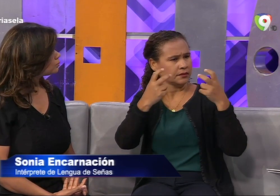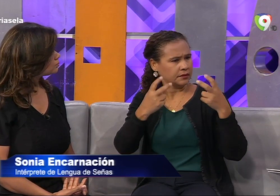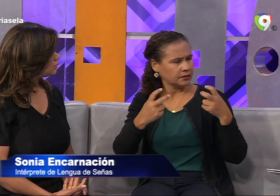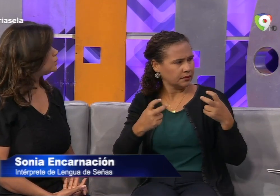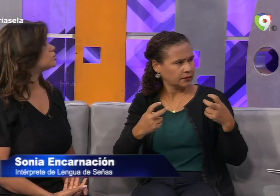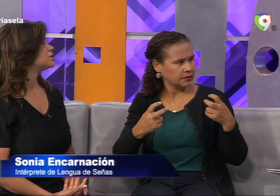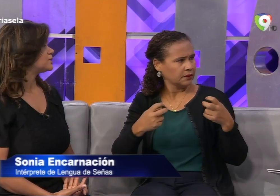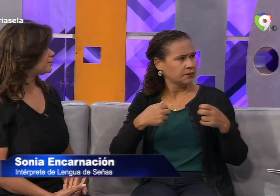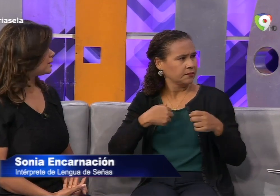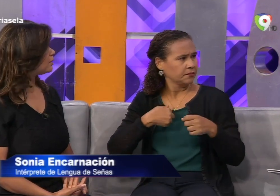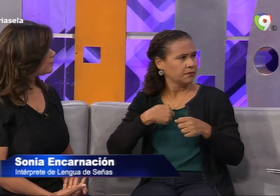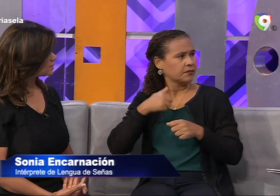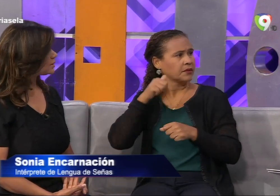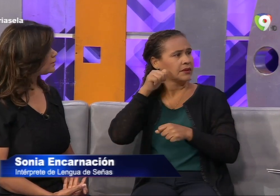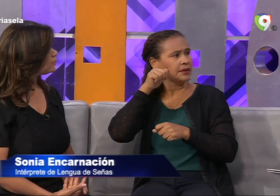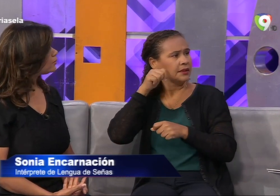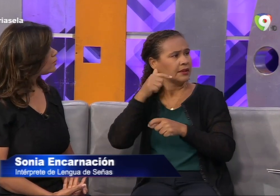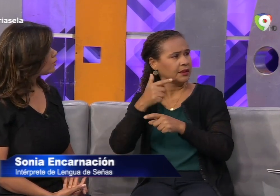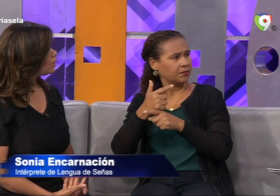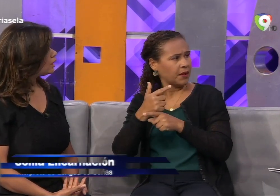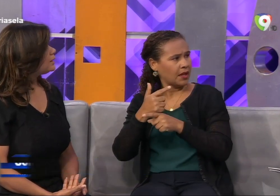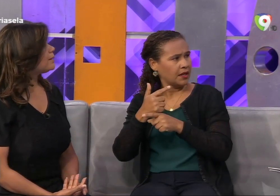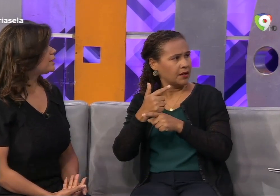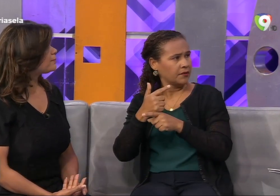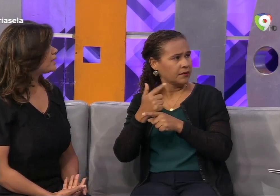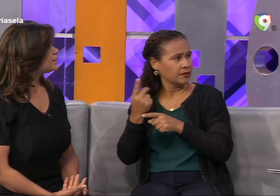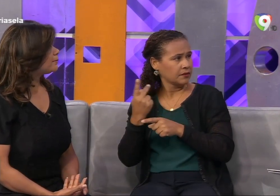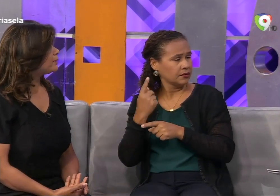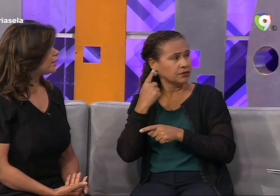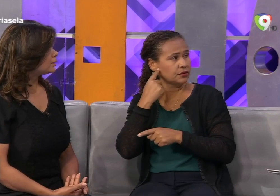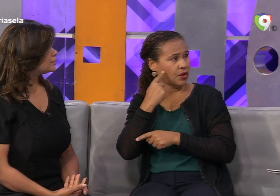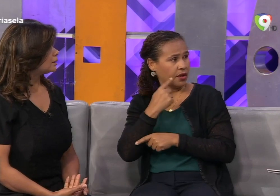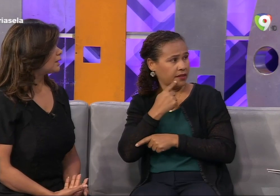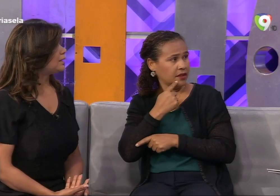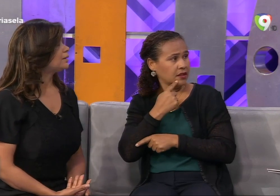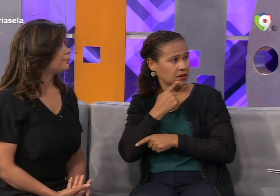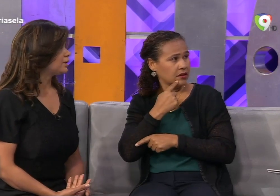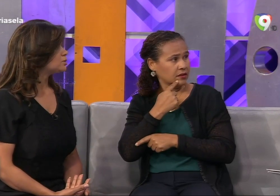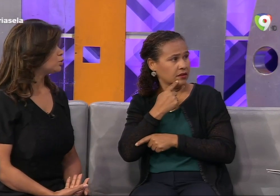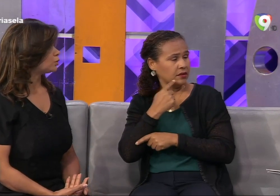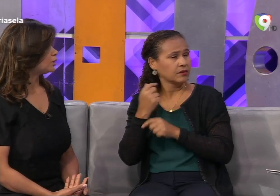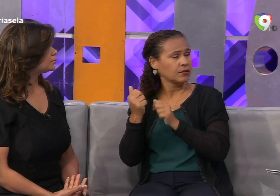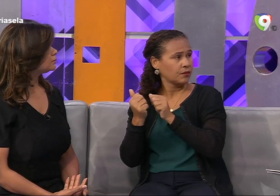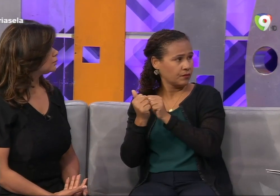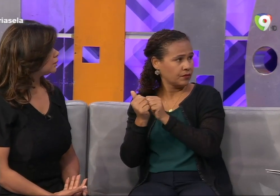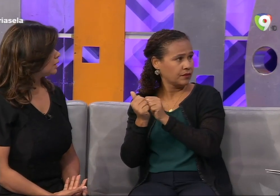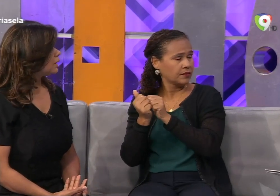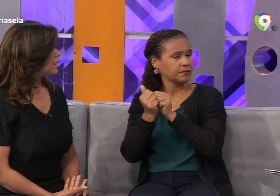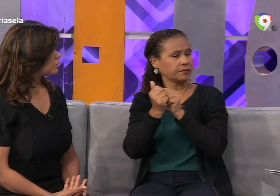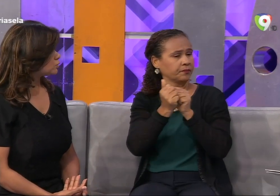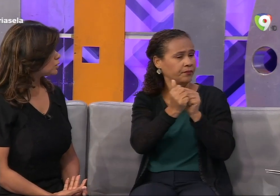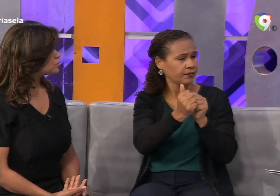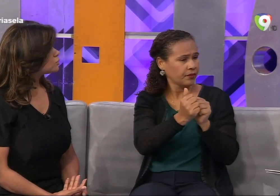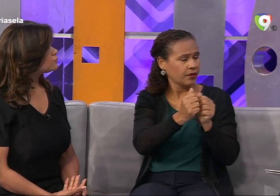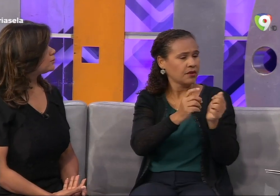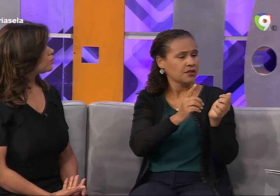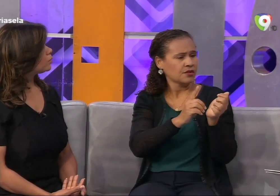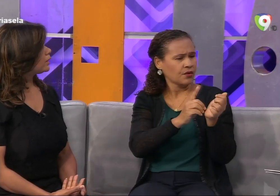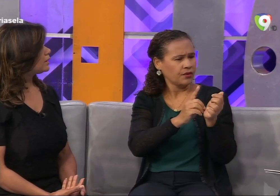y nos examinó, me examinó y a mi hermana también, que ella también es sorda. A nosotros dos fuimos con